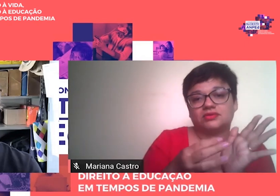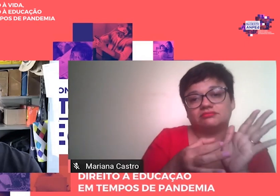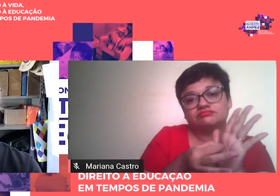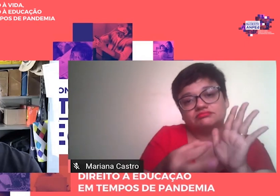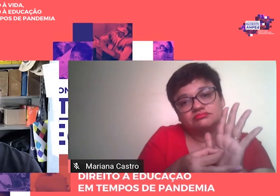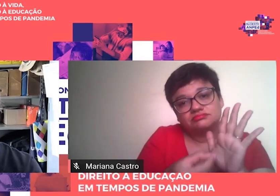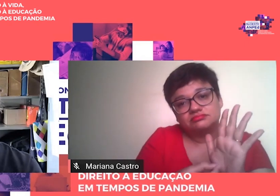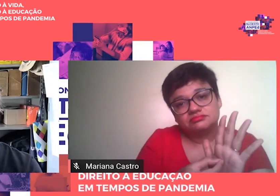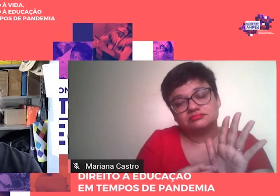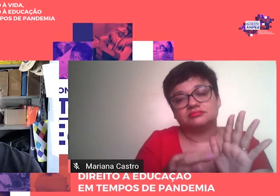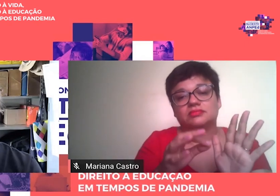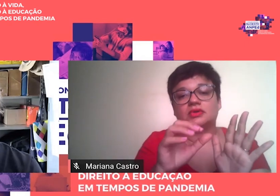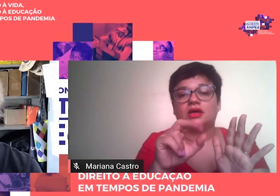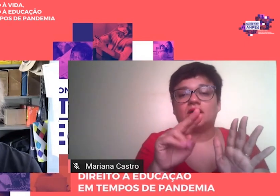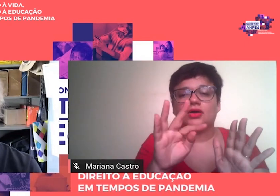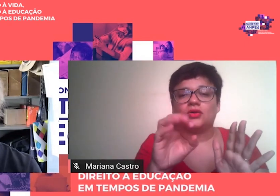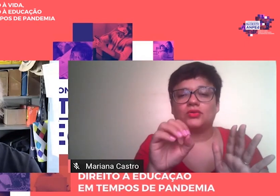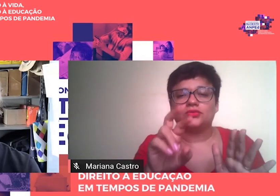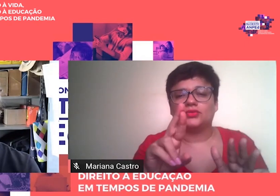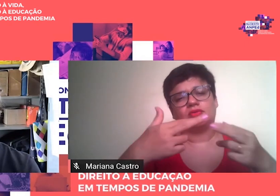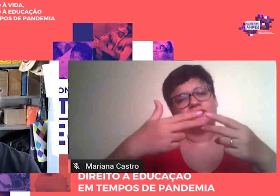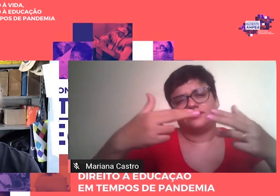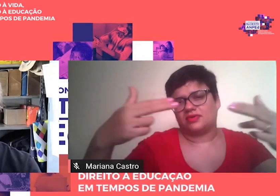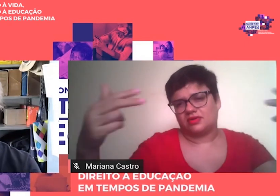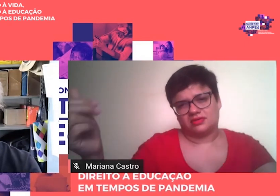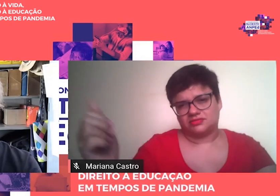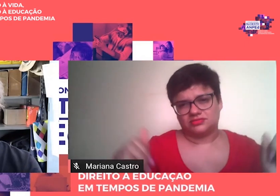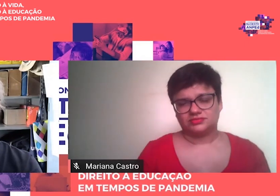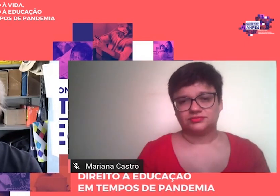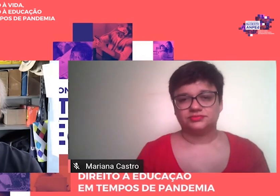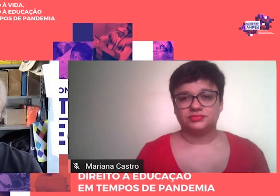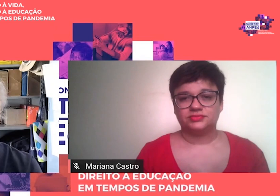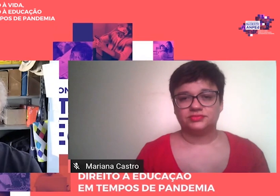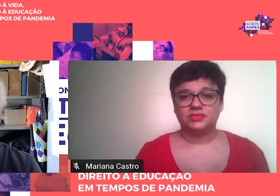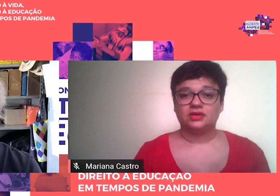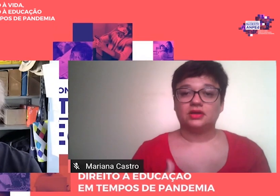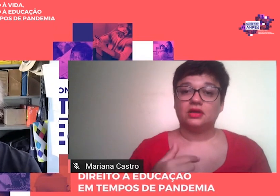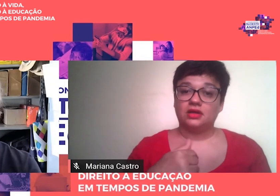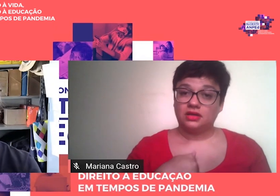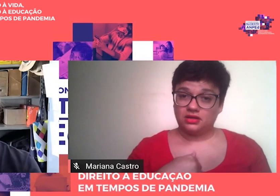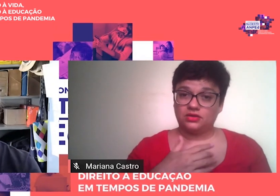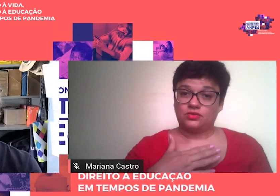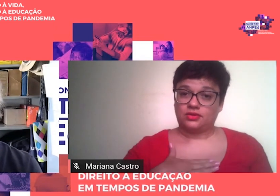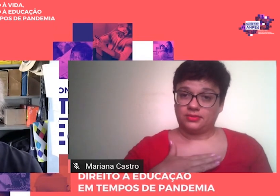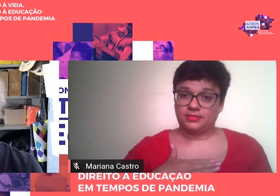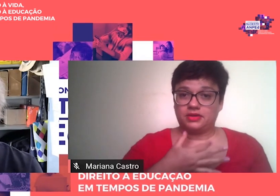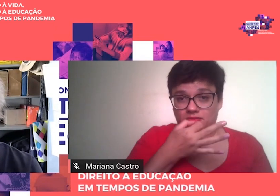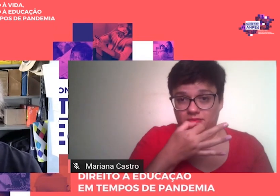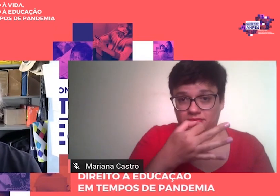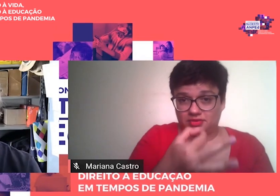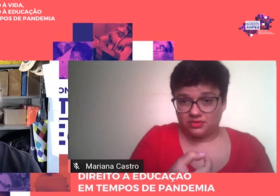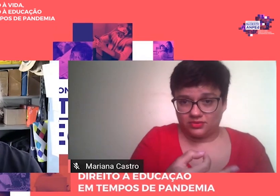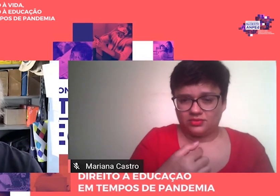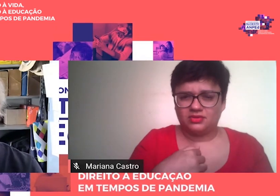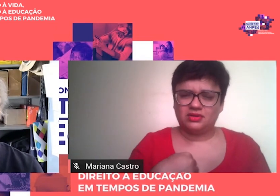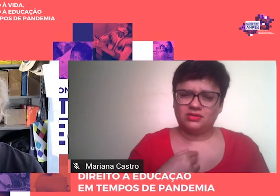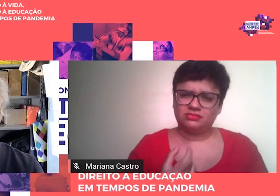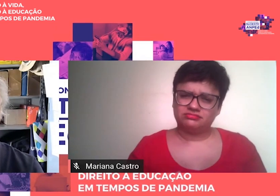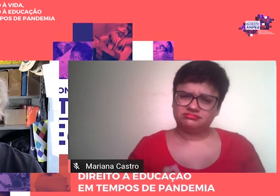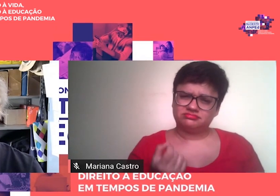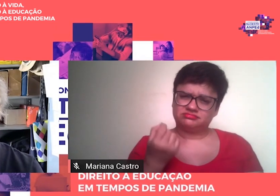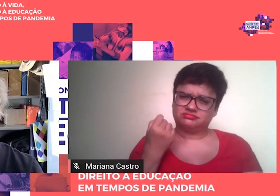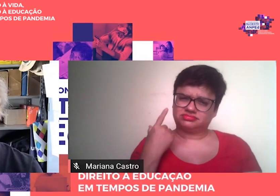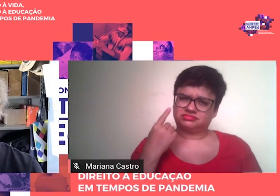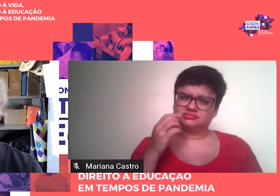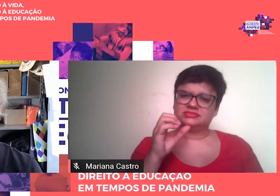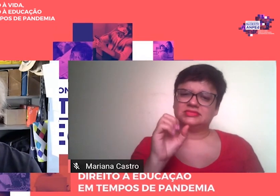determinados autores. Etc. Etc. Etc. Do meu ponto de vista, estranhei que Saviani tenha retomado